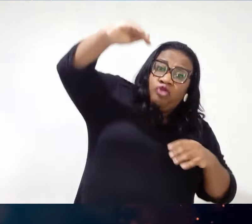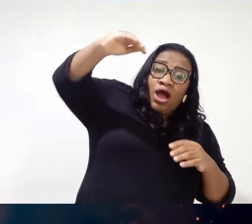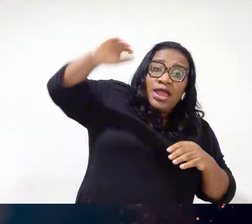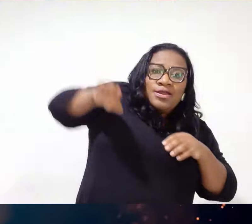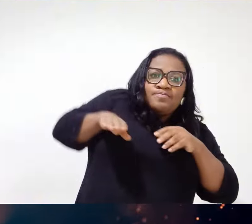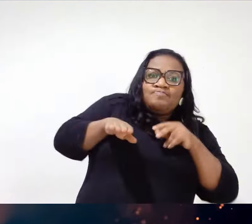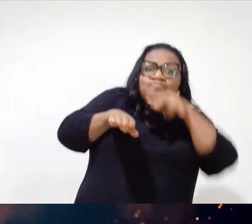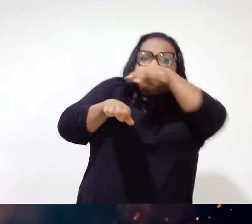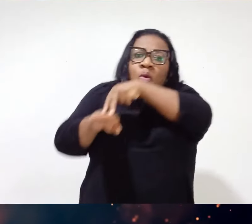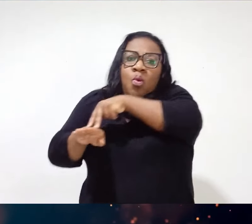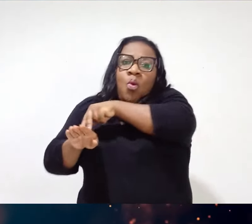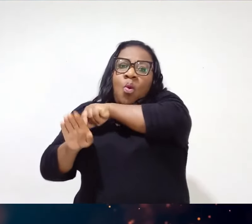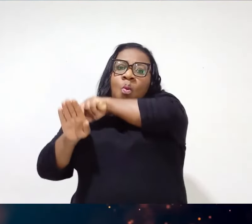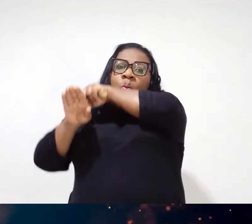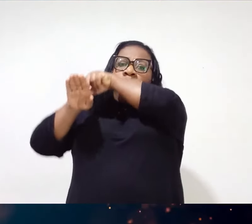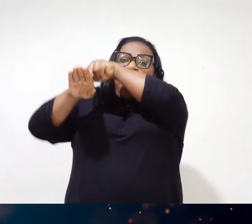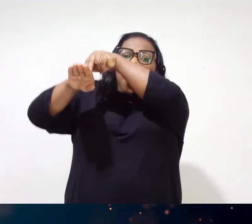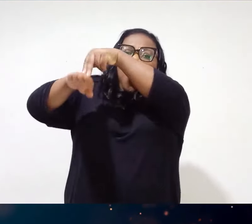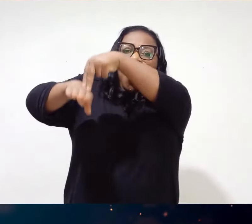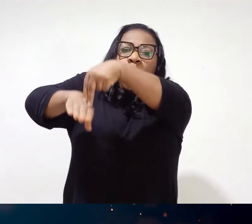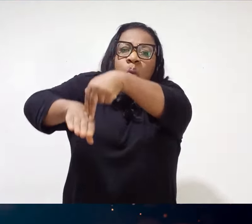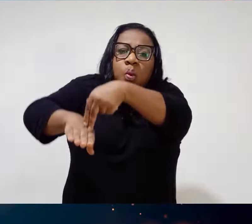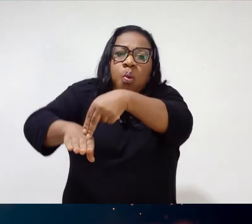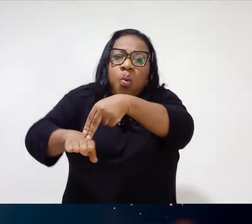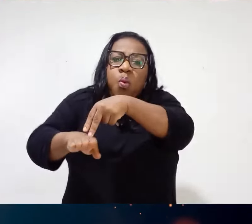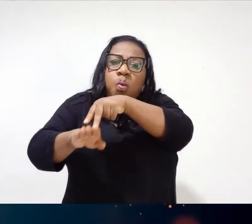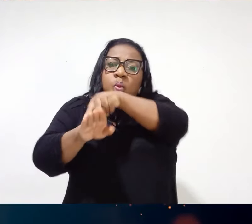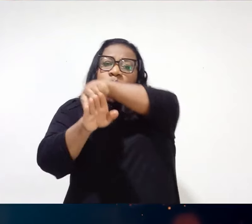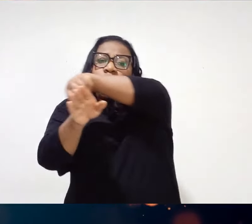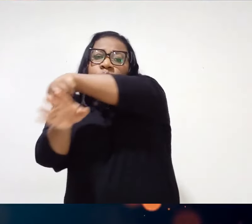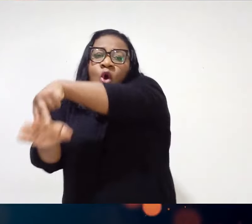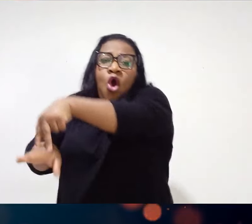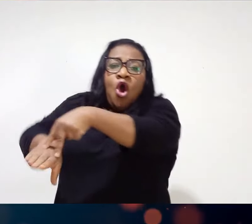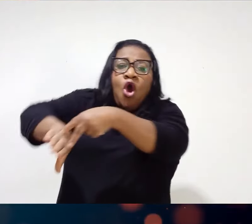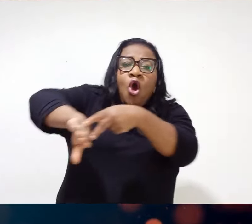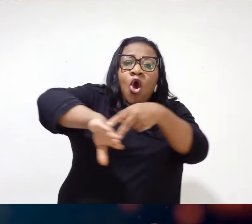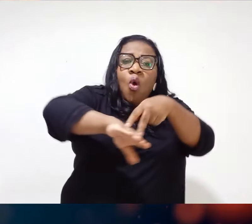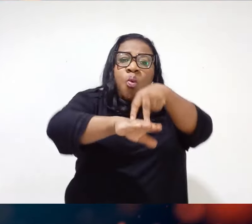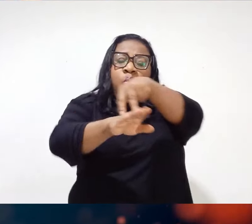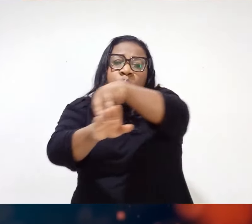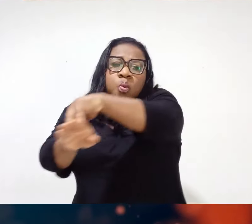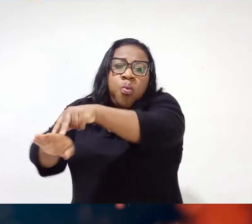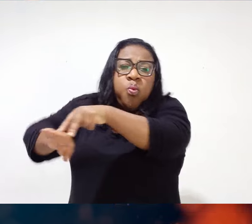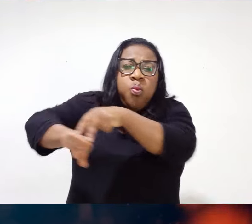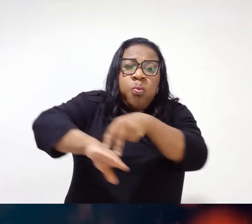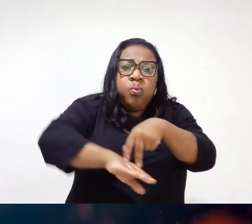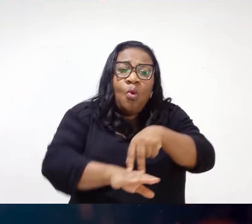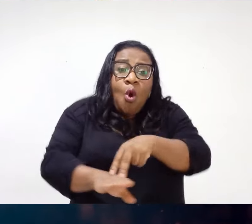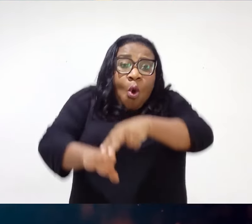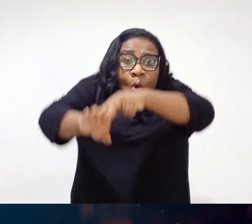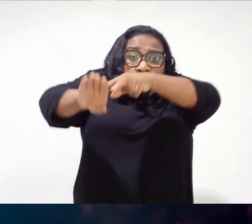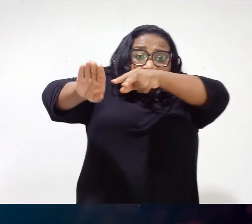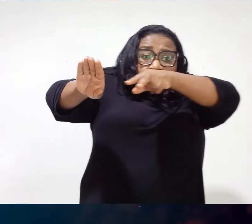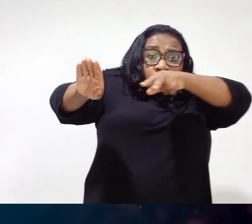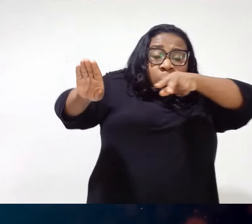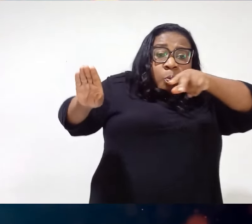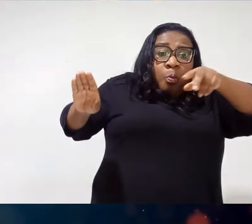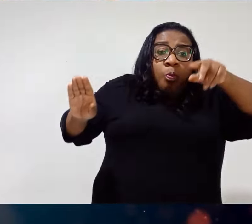E é a hora que esse cara Voa com a prancha E nessa hora Que ele voa com a prancha Ele faz O gesto, né? Assim E o